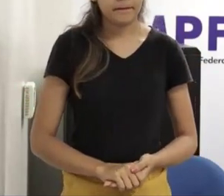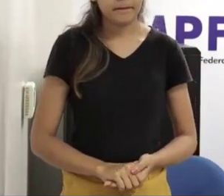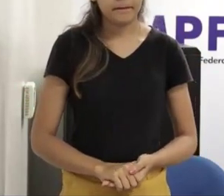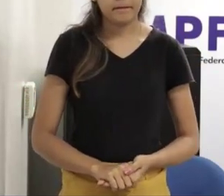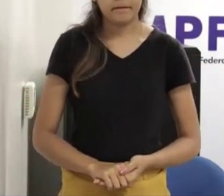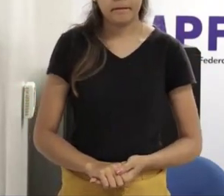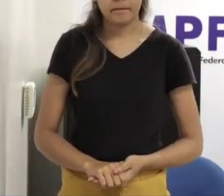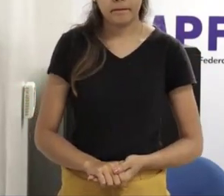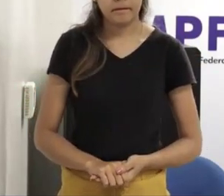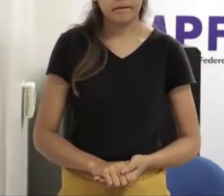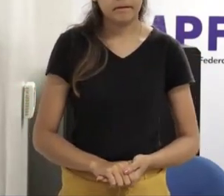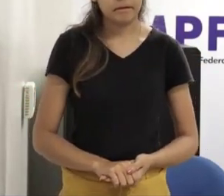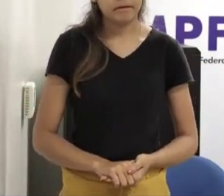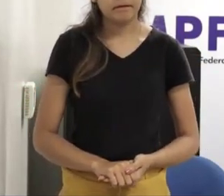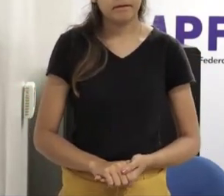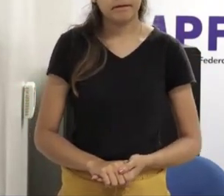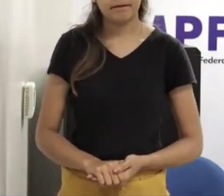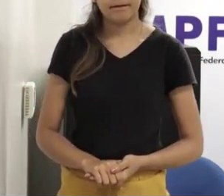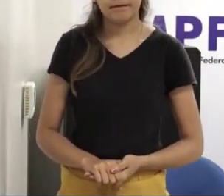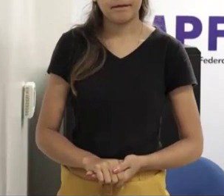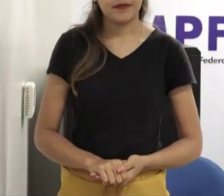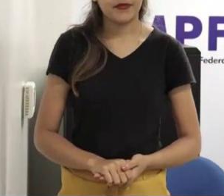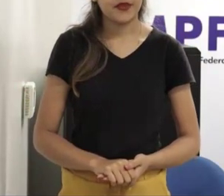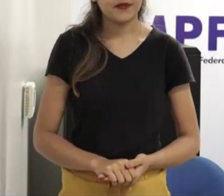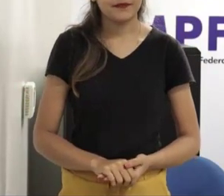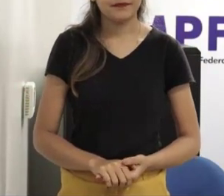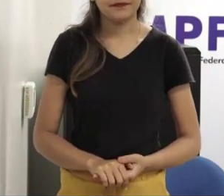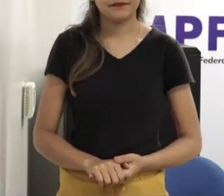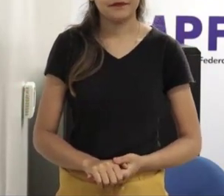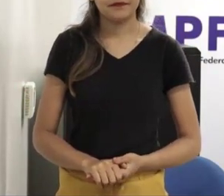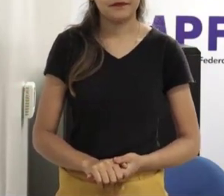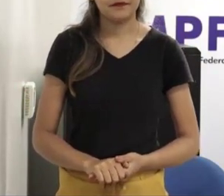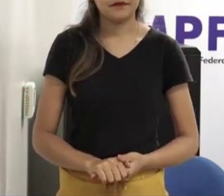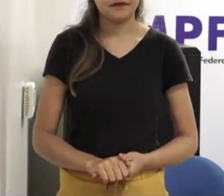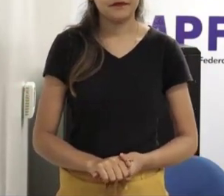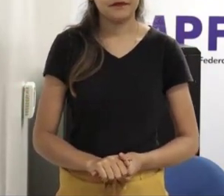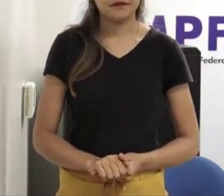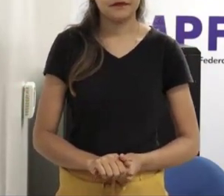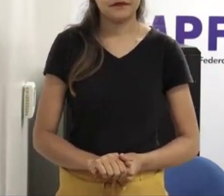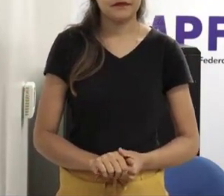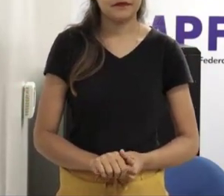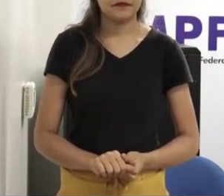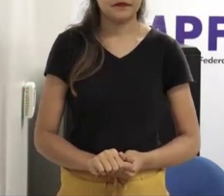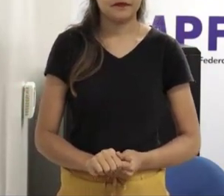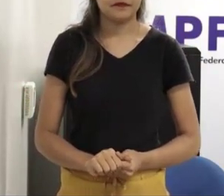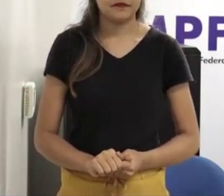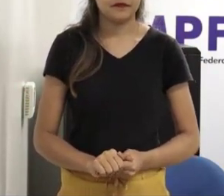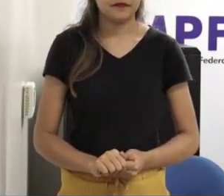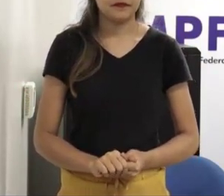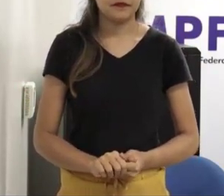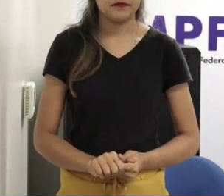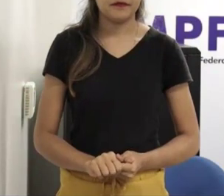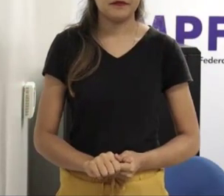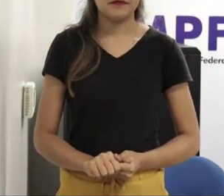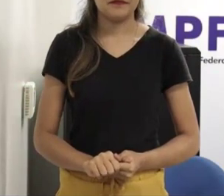de entretenimento adulto, sei lá, como é que eu vou chamar essa indústria, mas é bem complicado isso, então acho que assim, pra